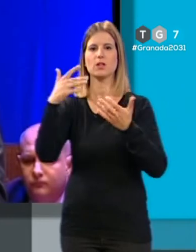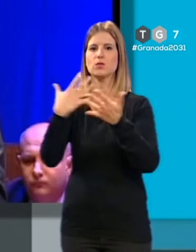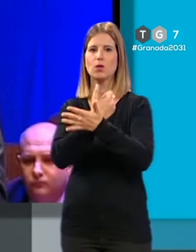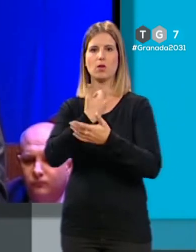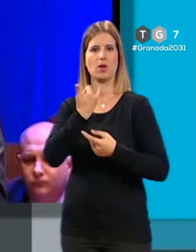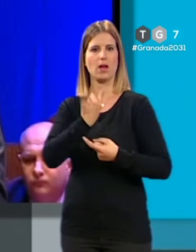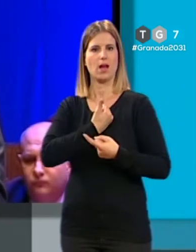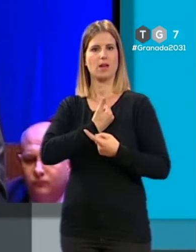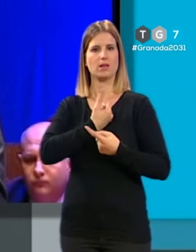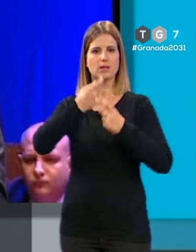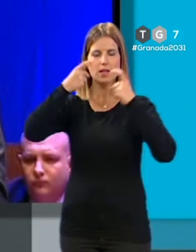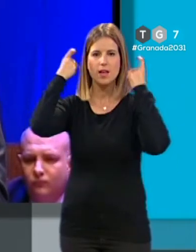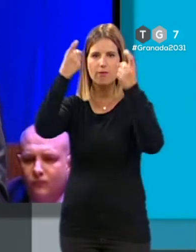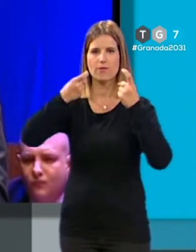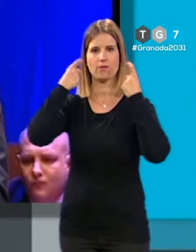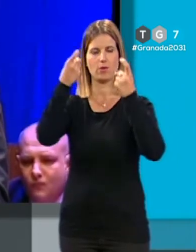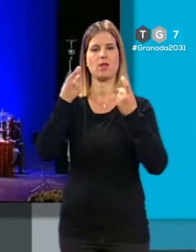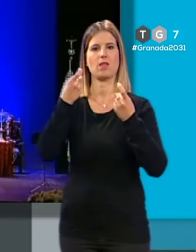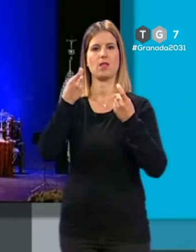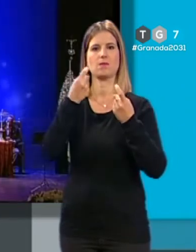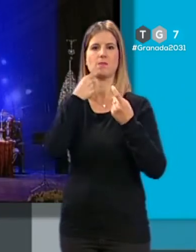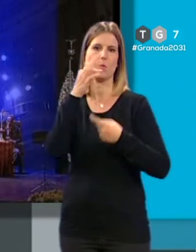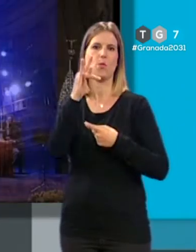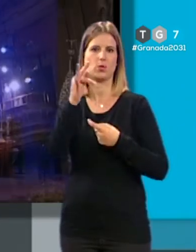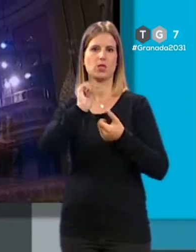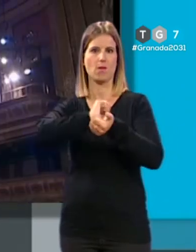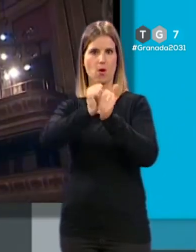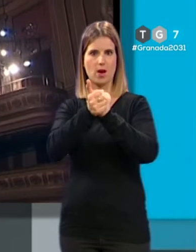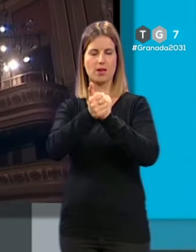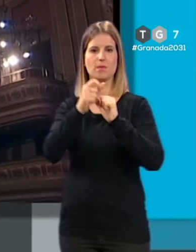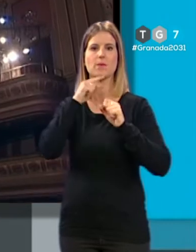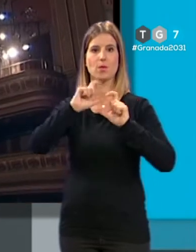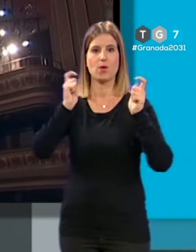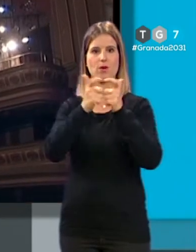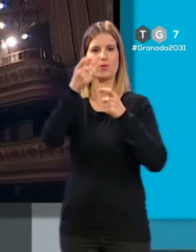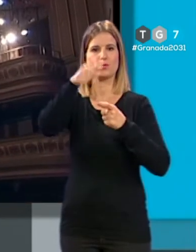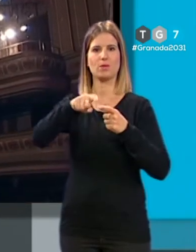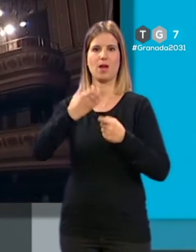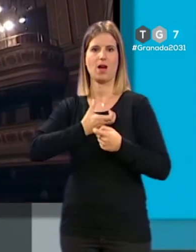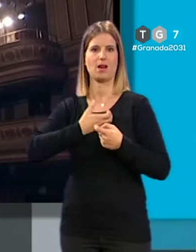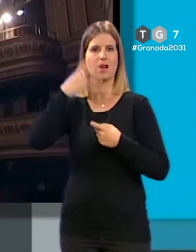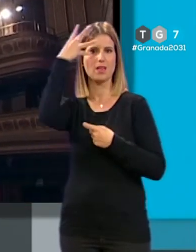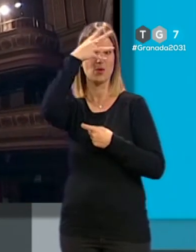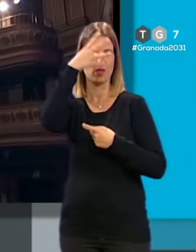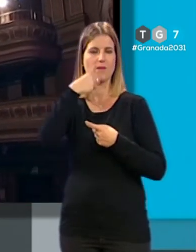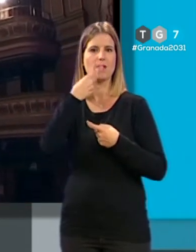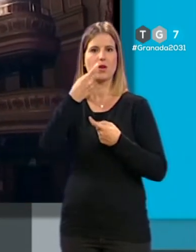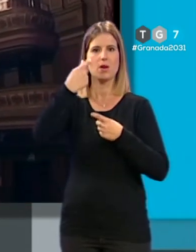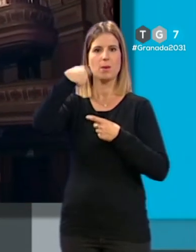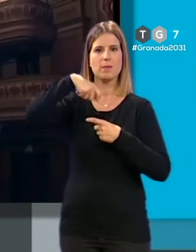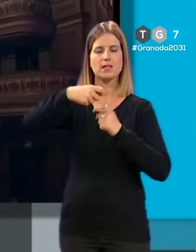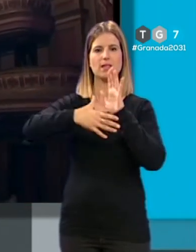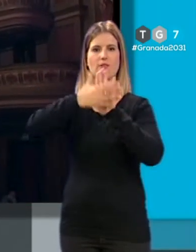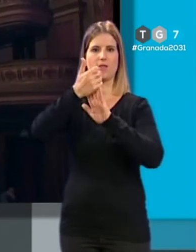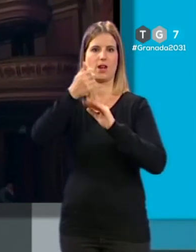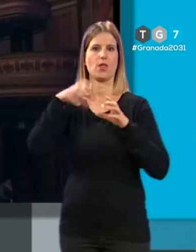esforzada y fructuosa cuaresma. La mesa la formó también el alcalde de la ciudad, Luis Salvador, el presidente de la Federación de